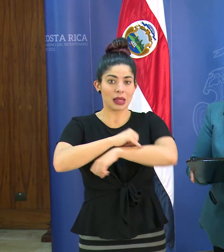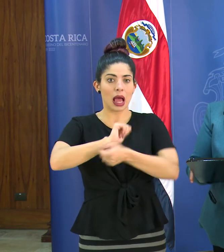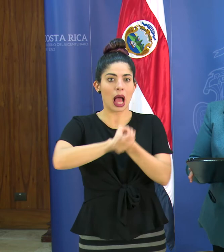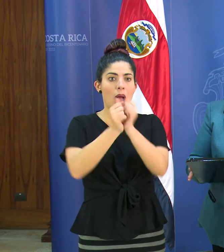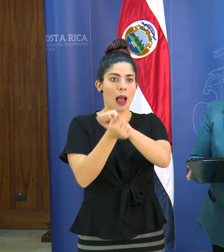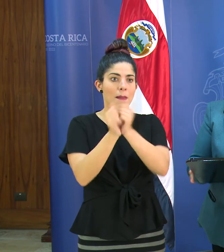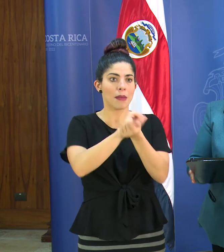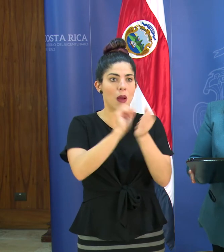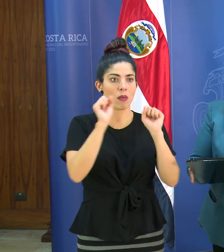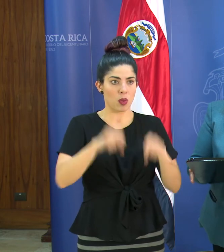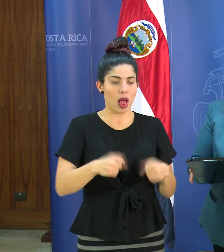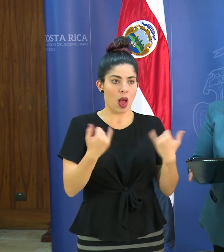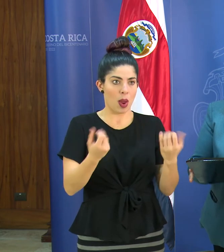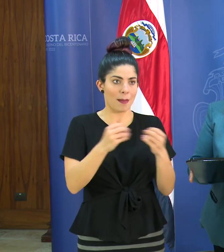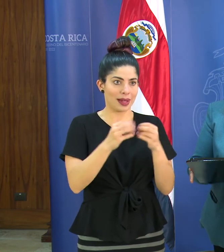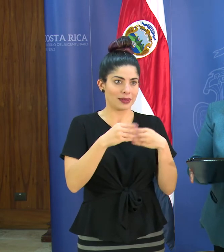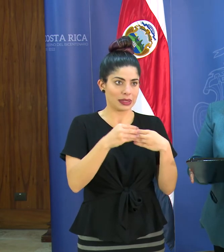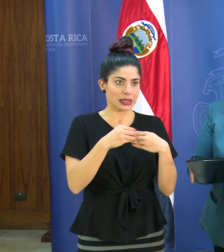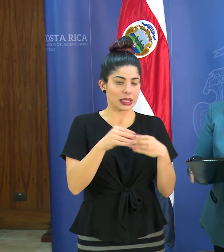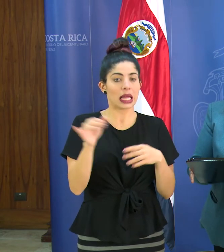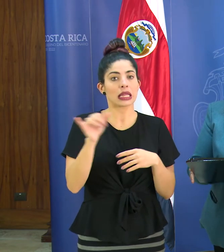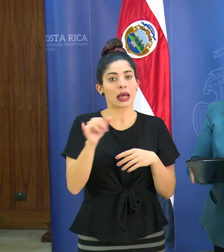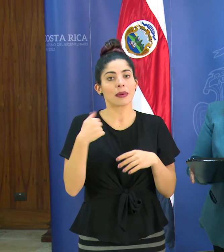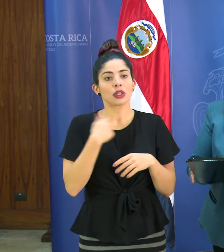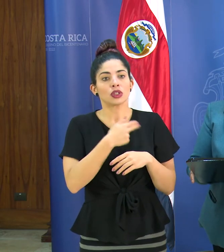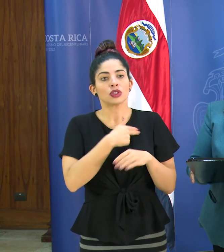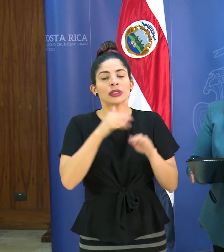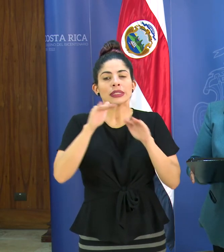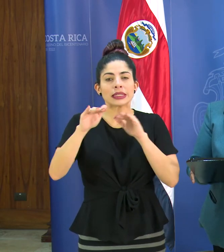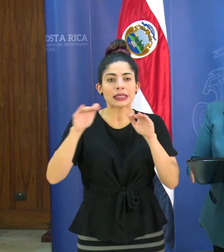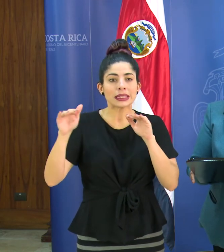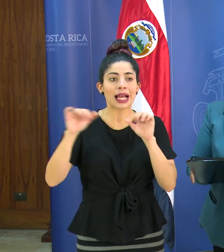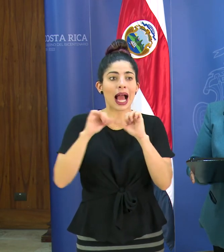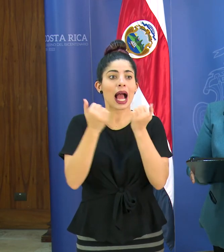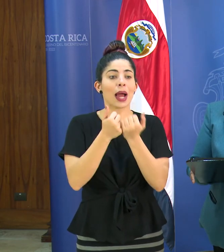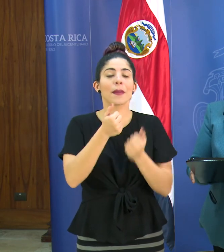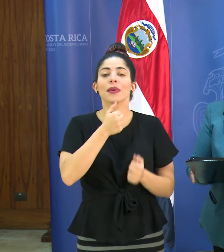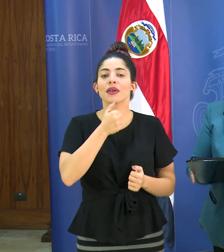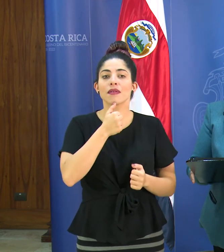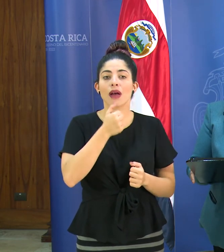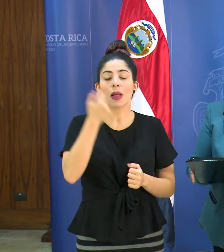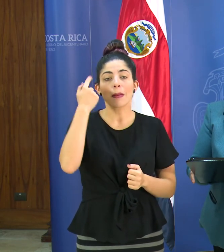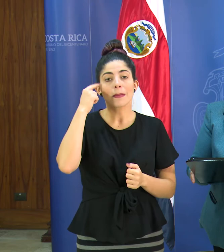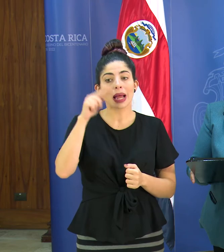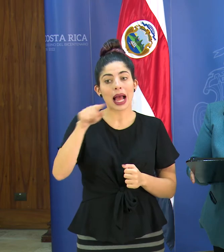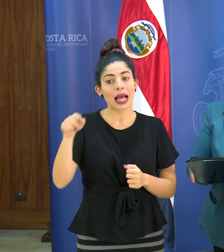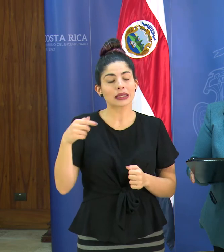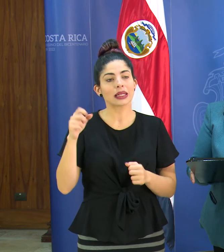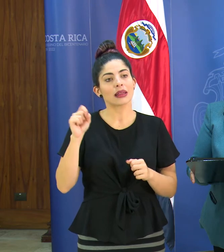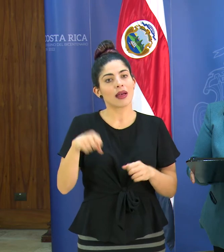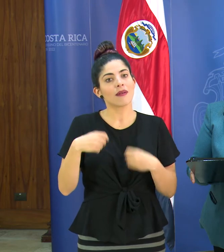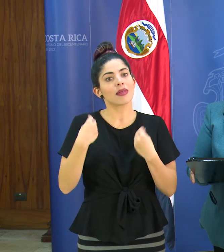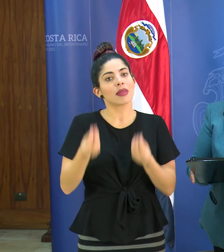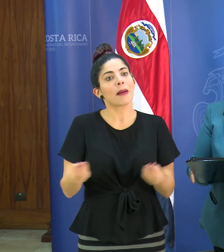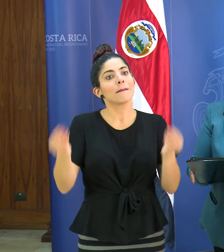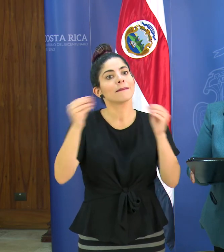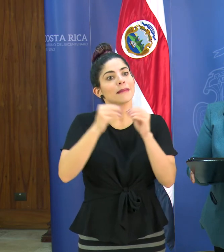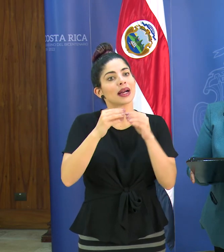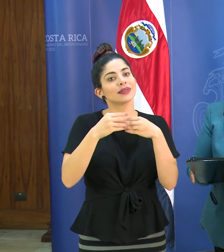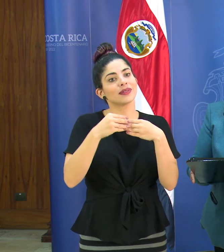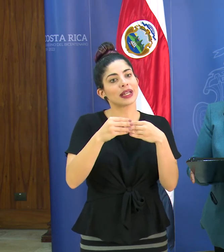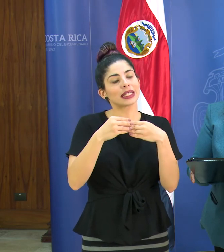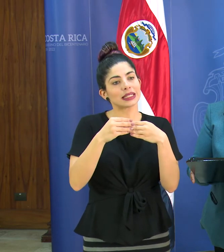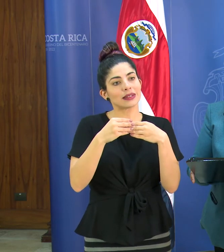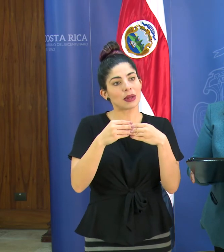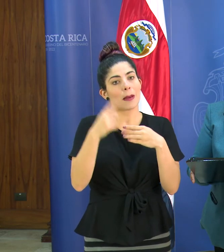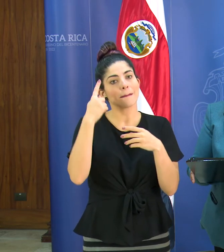también estamos haciendo un llamado al sector privado para que tengan mucho más flexibilidad a